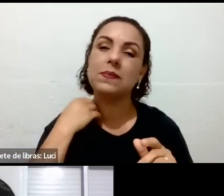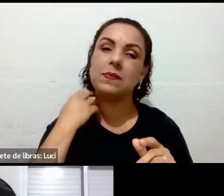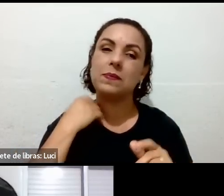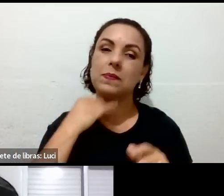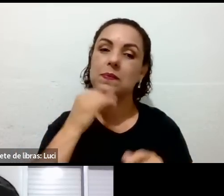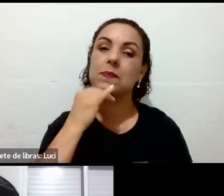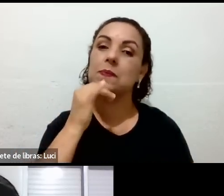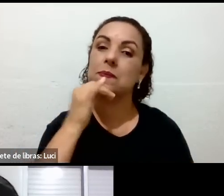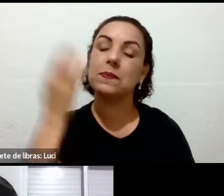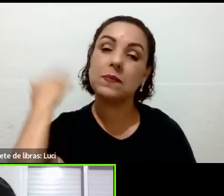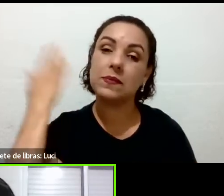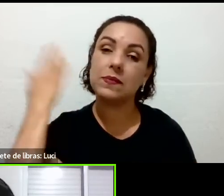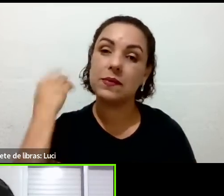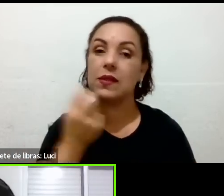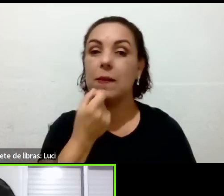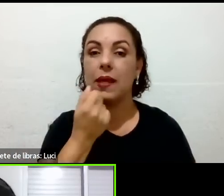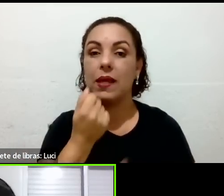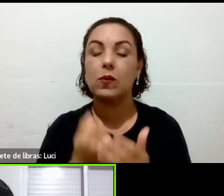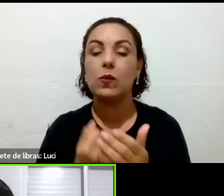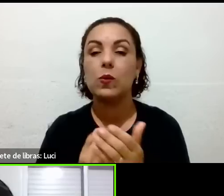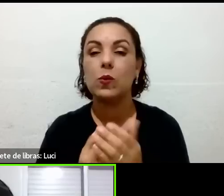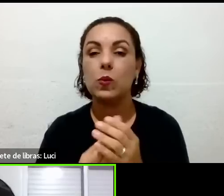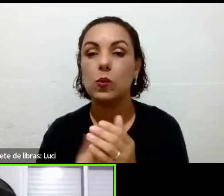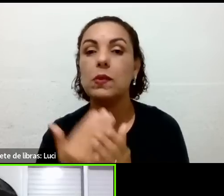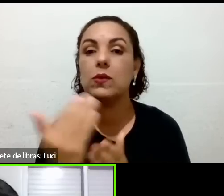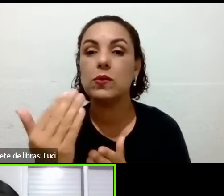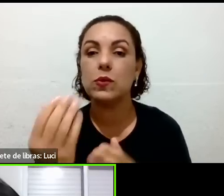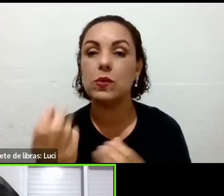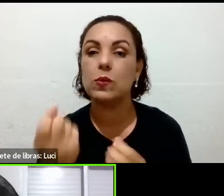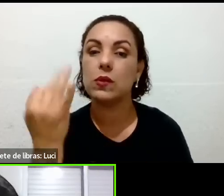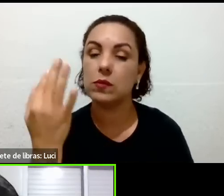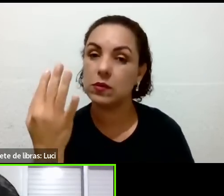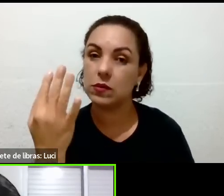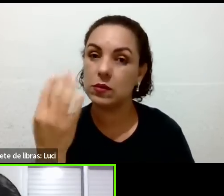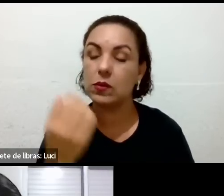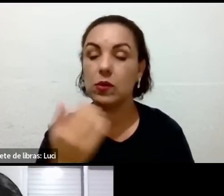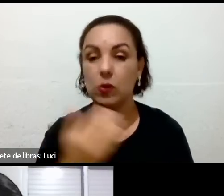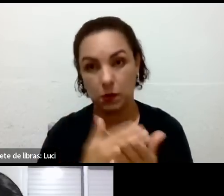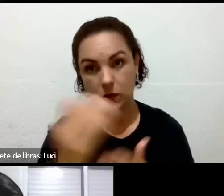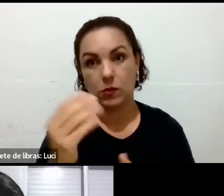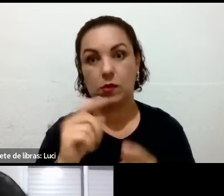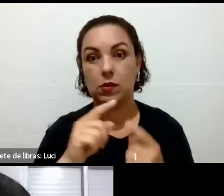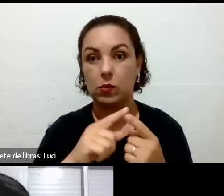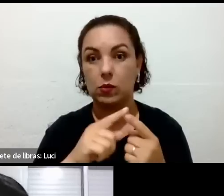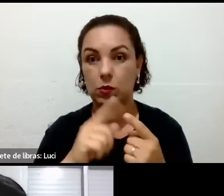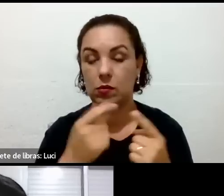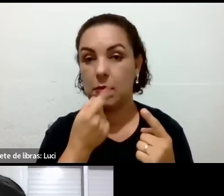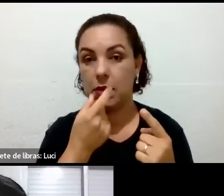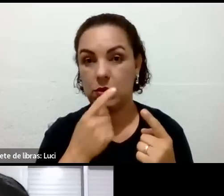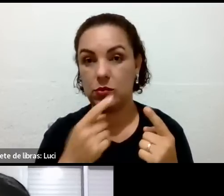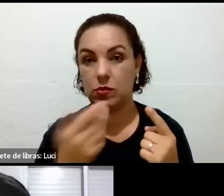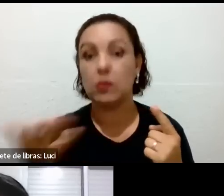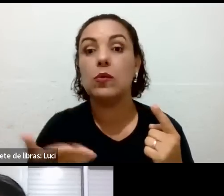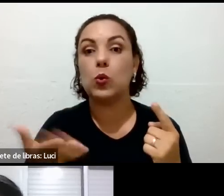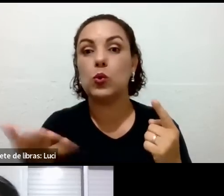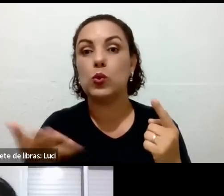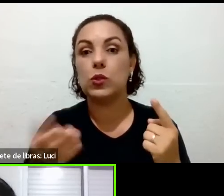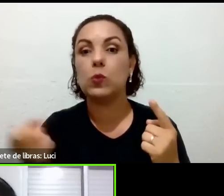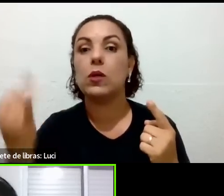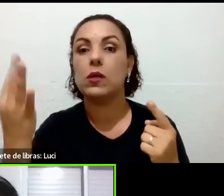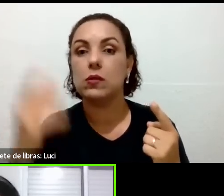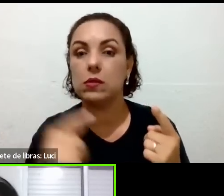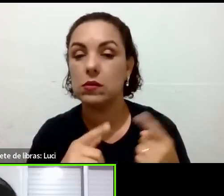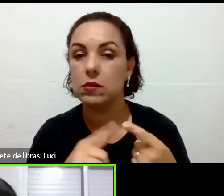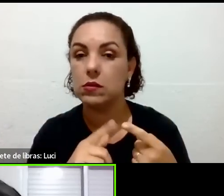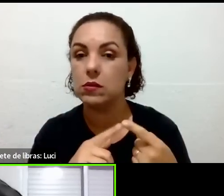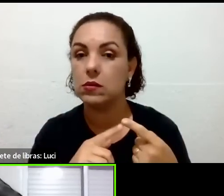ou um só? Não, quando eu comecei, eu comecei com o Meprazol. E agora, você toma quantos remédios por dia? Por dia,